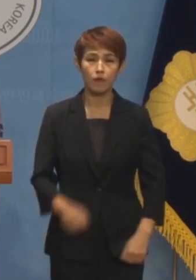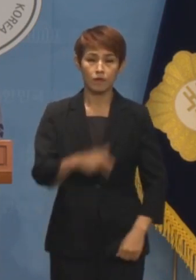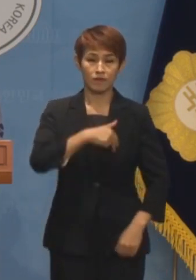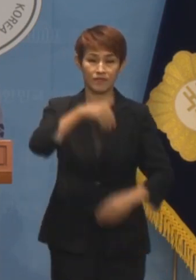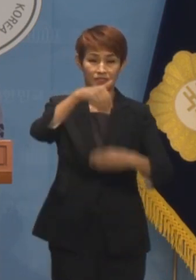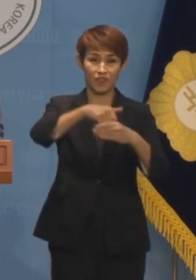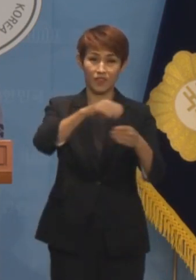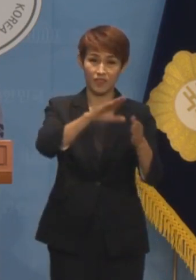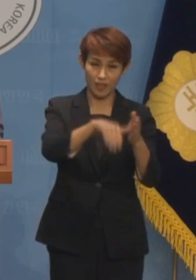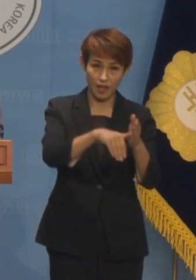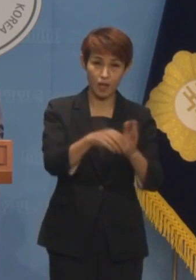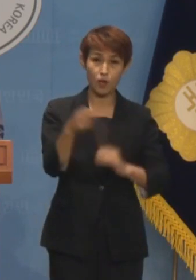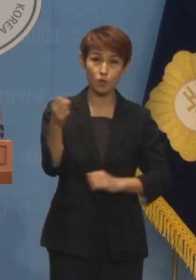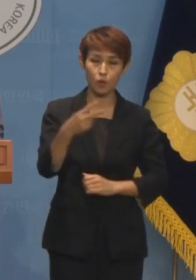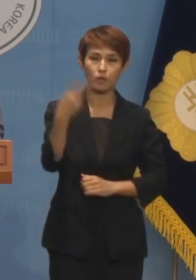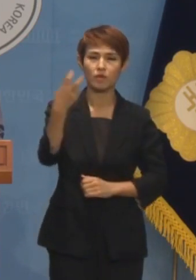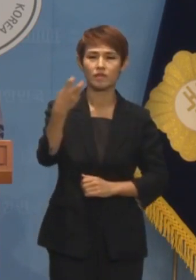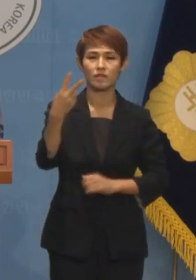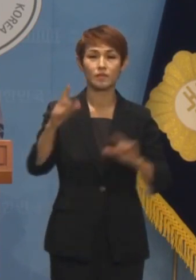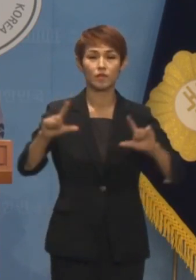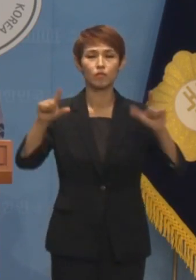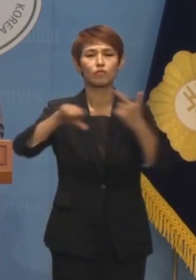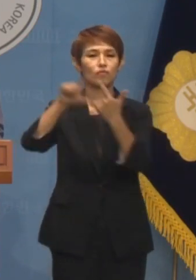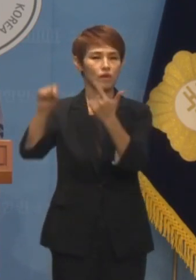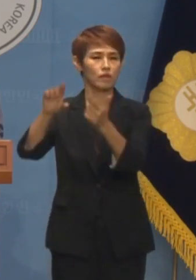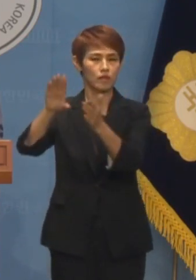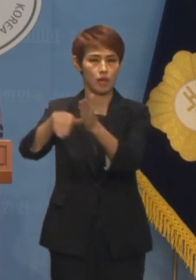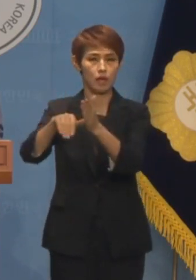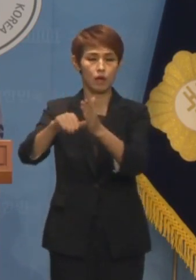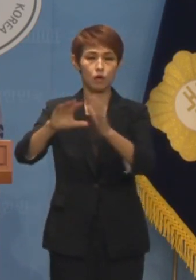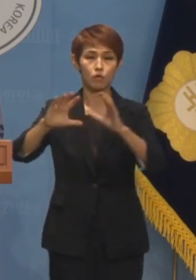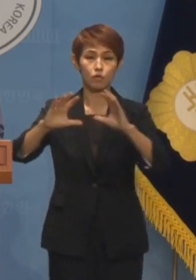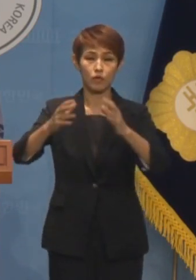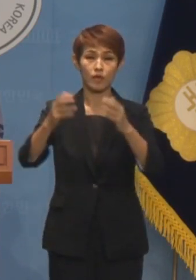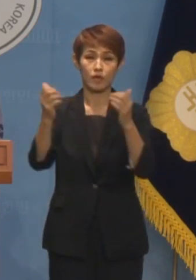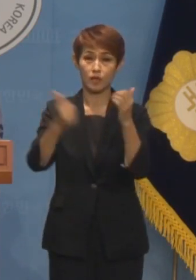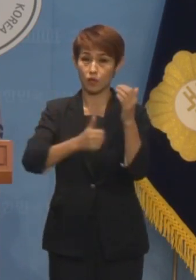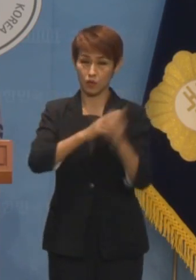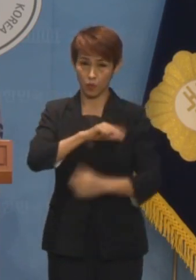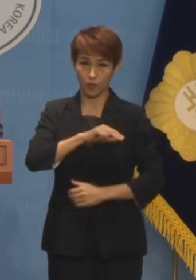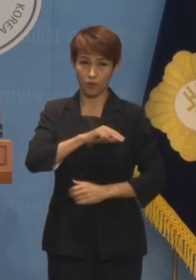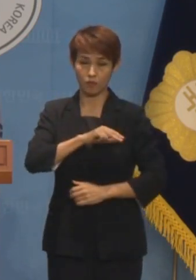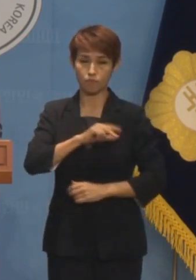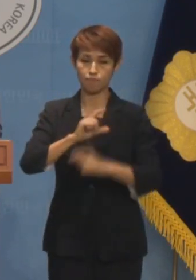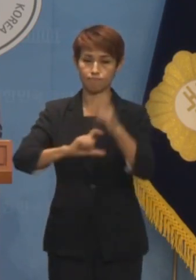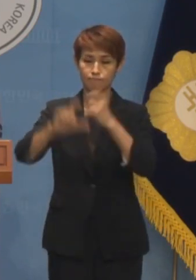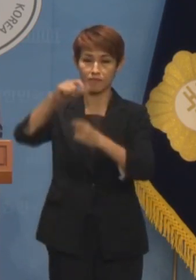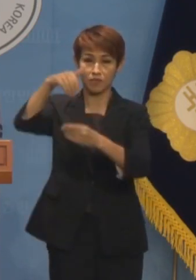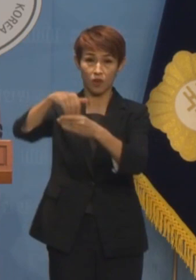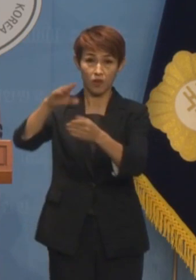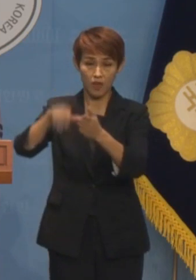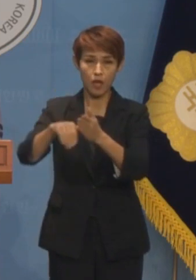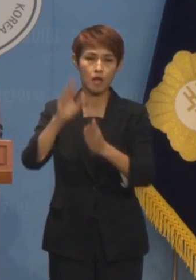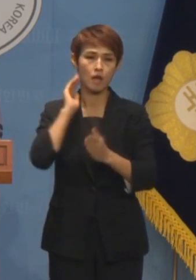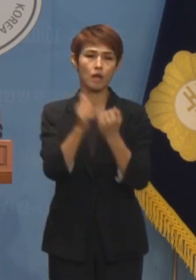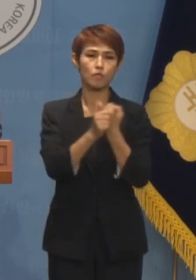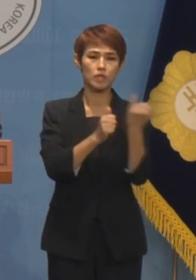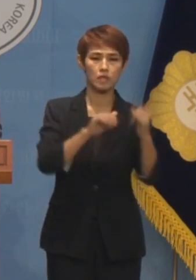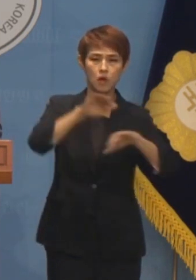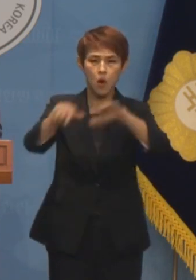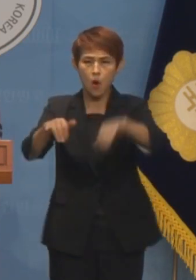아니라 2022년 6월 국회의원 보궐선거 공천에서도 김건희 여사가 개입했다는 아주